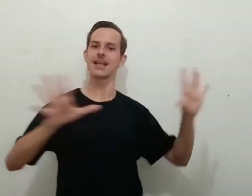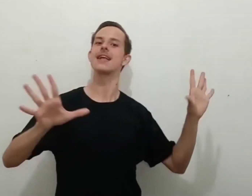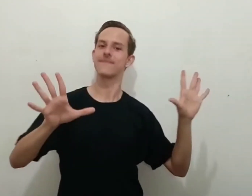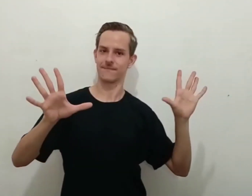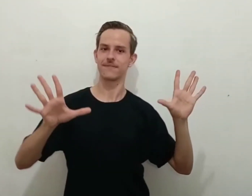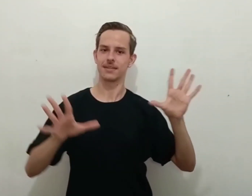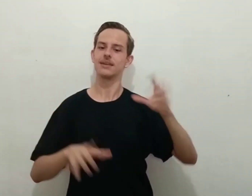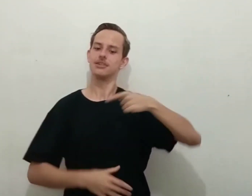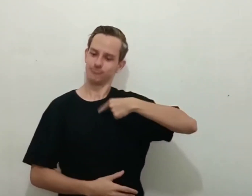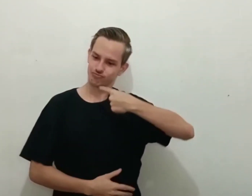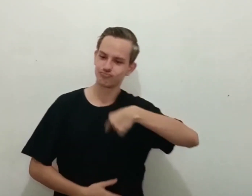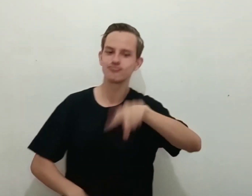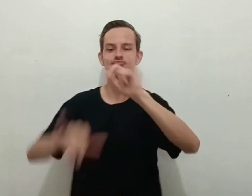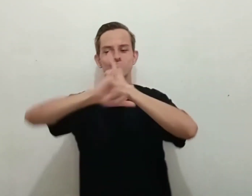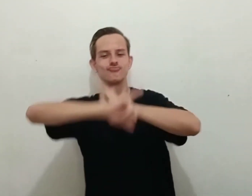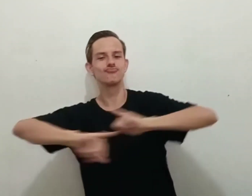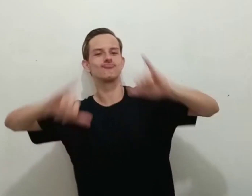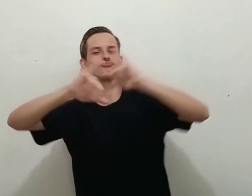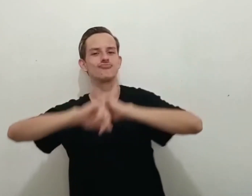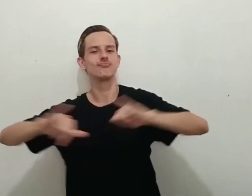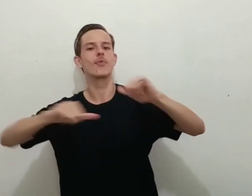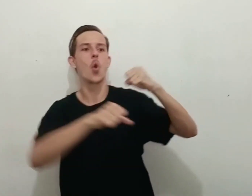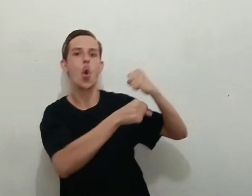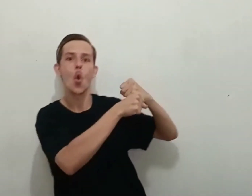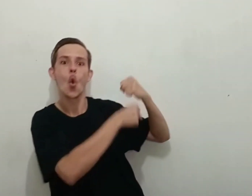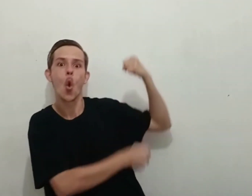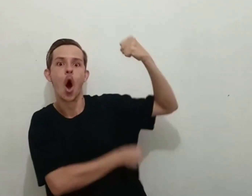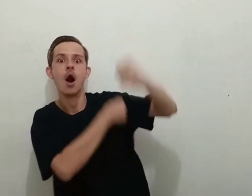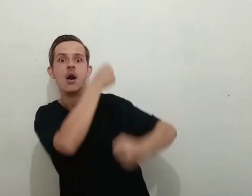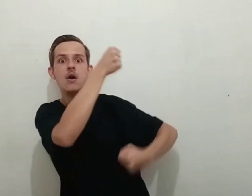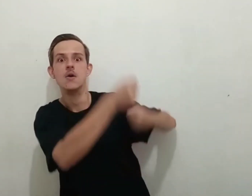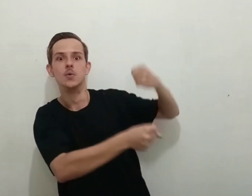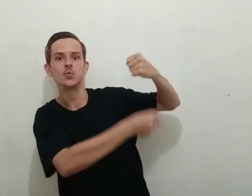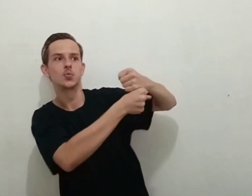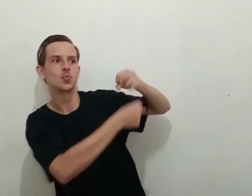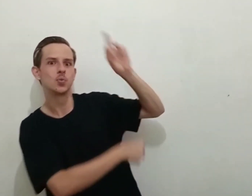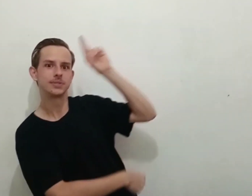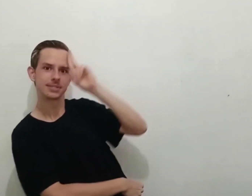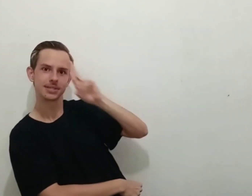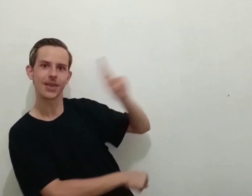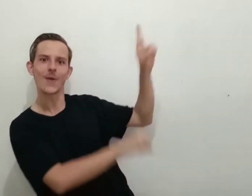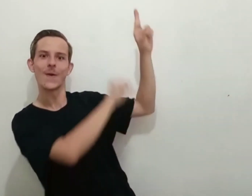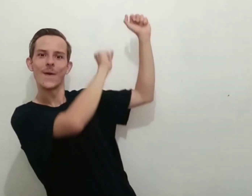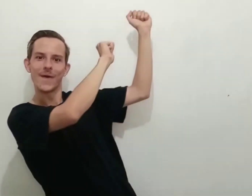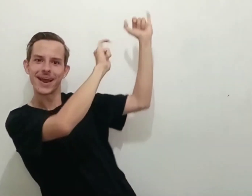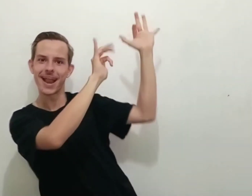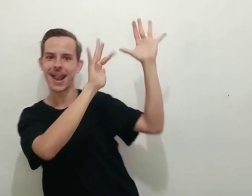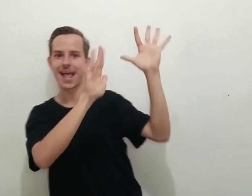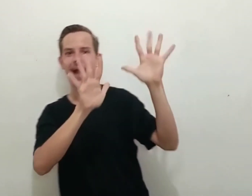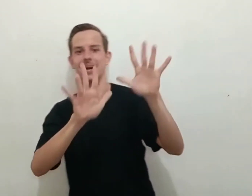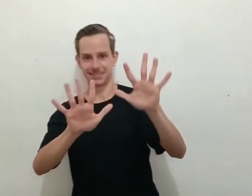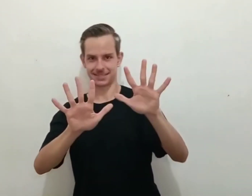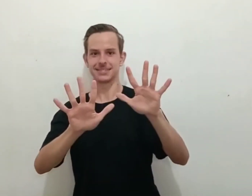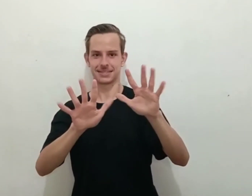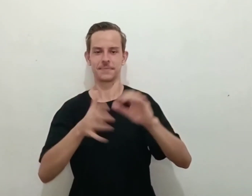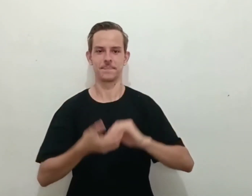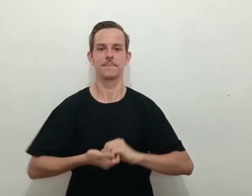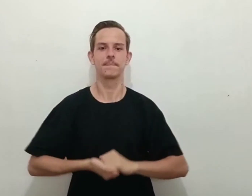libertar os oprimidos E para proclamar um ano da graça do Senhor